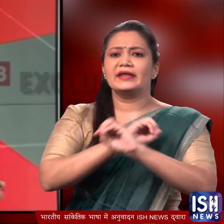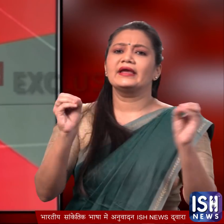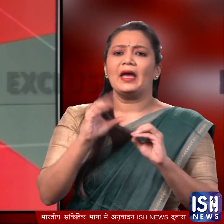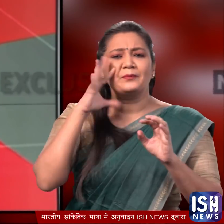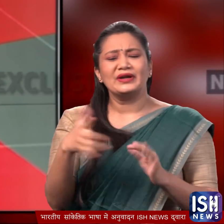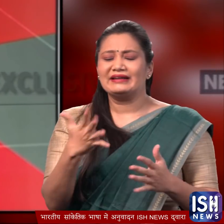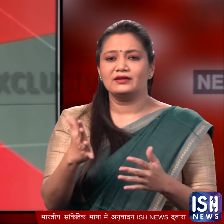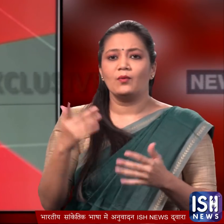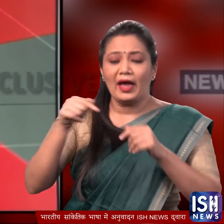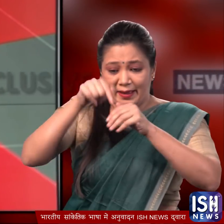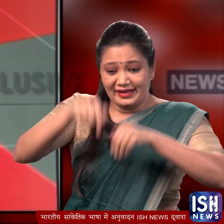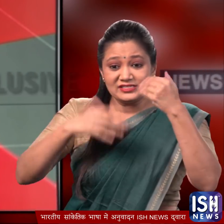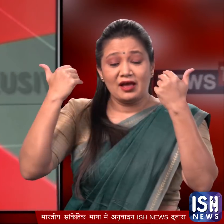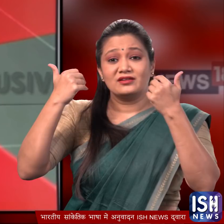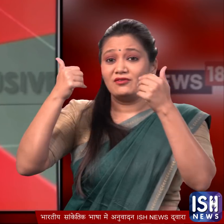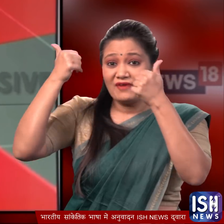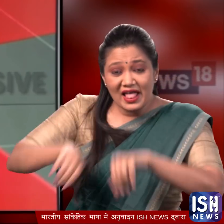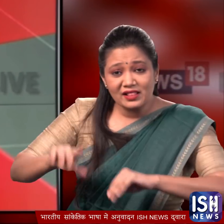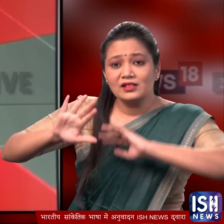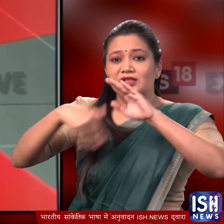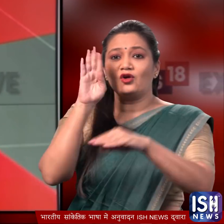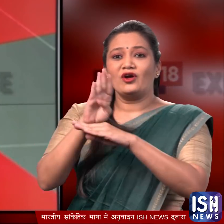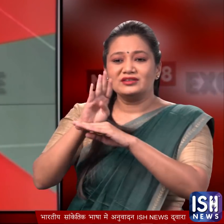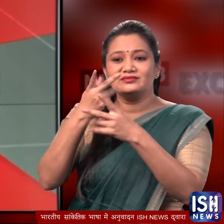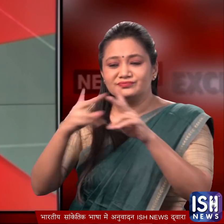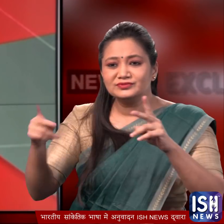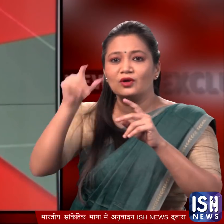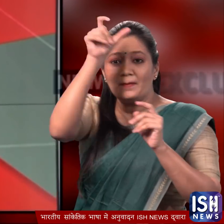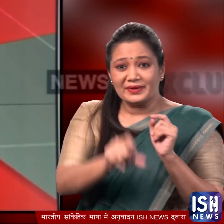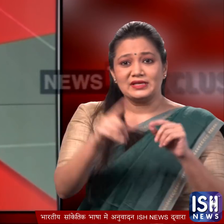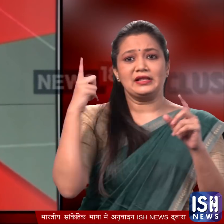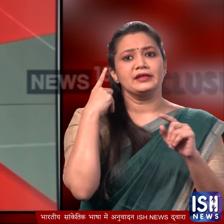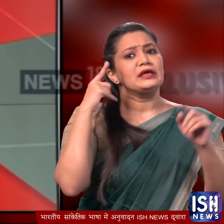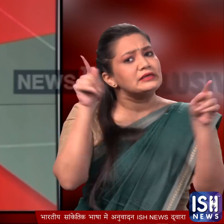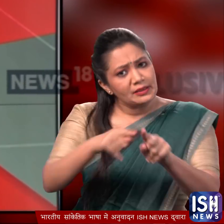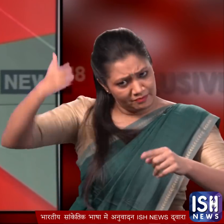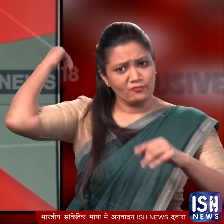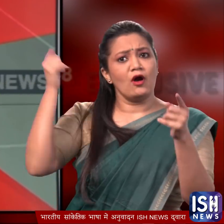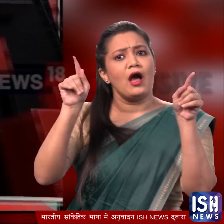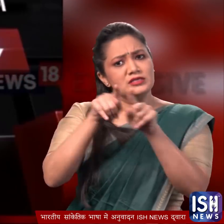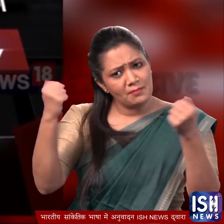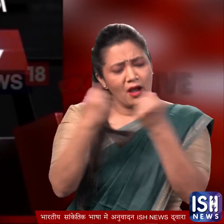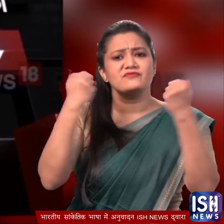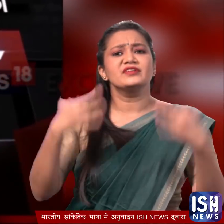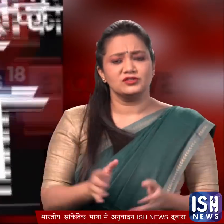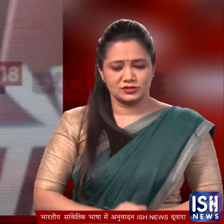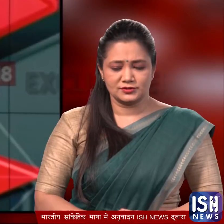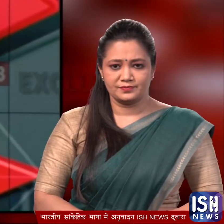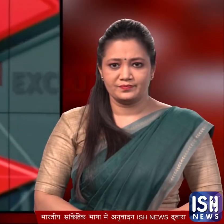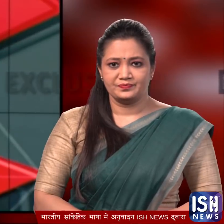क्योंकि विधान सबाद चुनाव के ठीक बाद जब बिहार में कॉंग्रेस के विधायक दल का नेता चुना जाना था तब भी ऐसा ही अंगामा हुआ दिसंबर